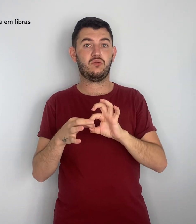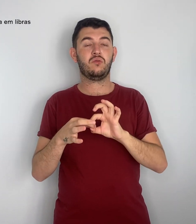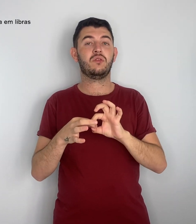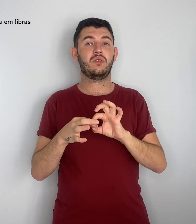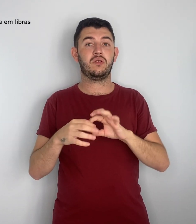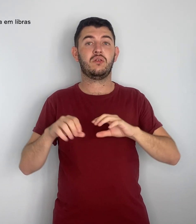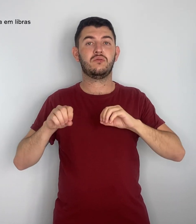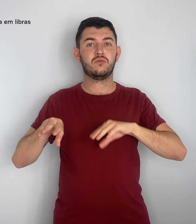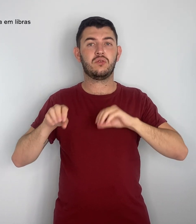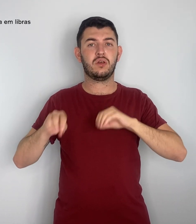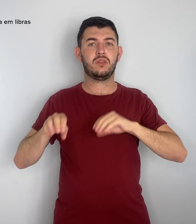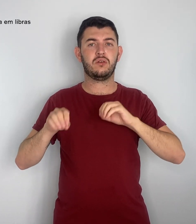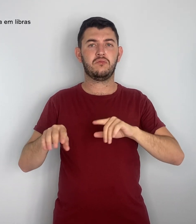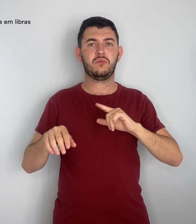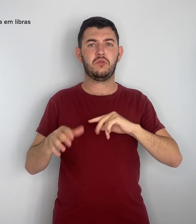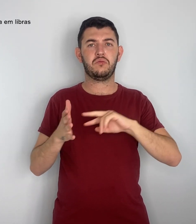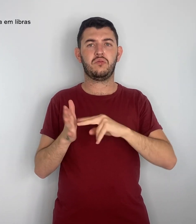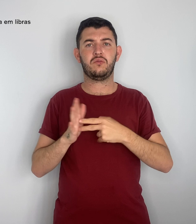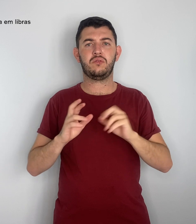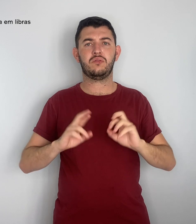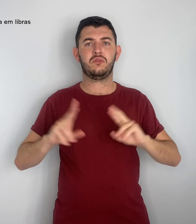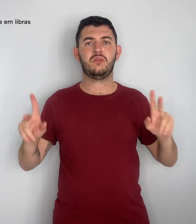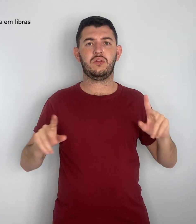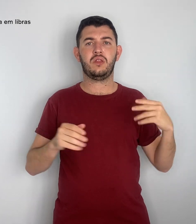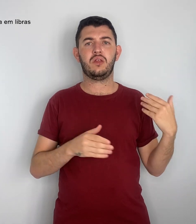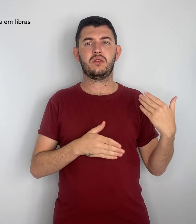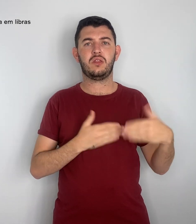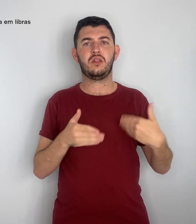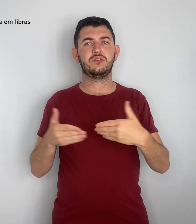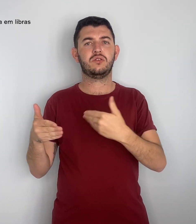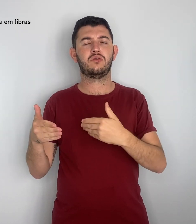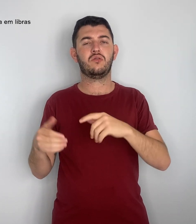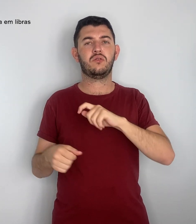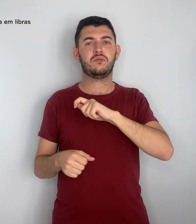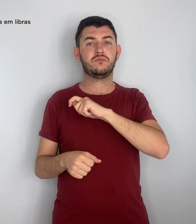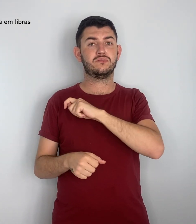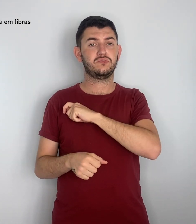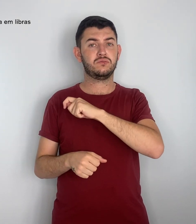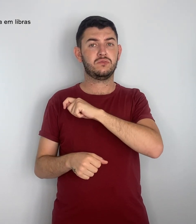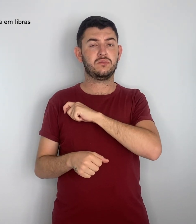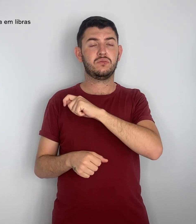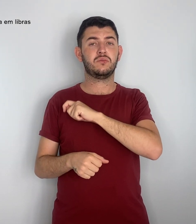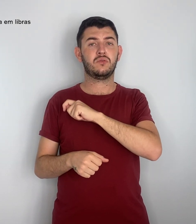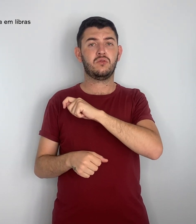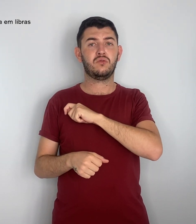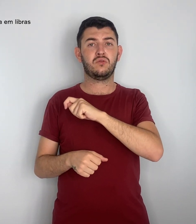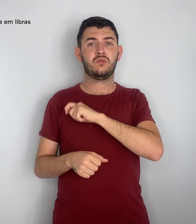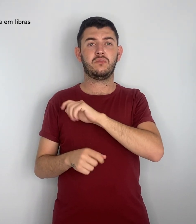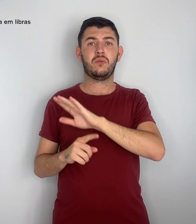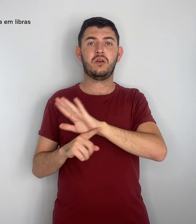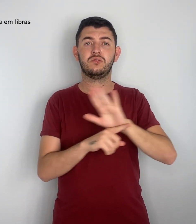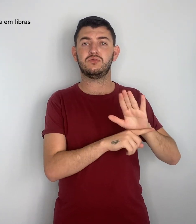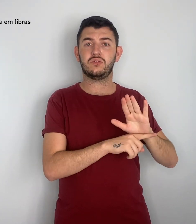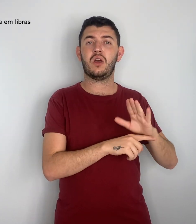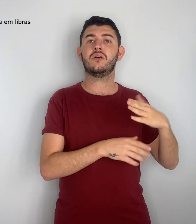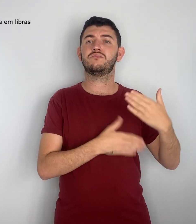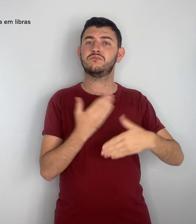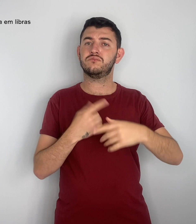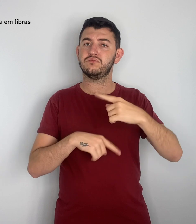a diferença na trajetória de muitos estudantes rumo ao seu desenvolvimento, superação